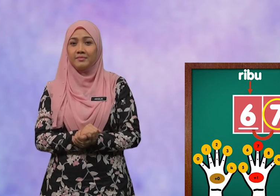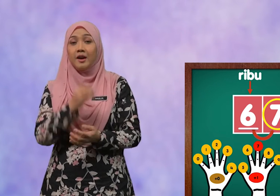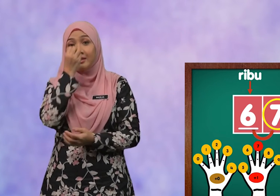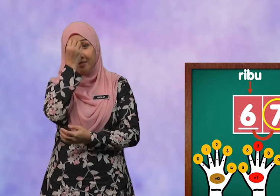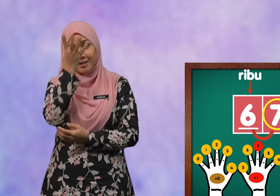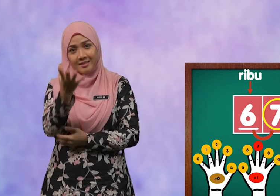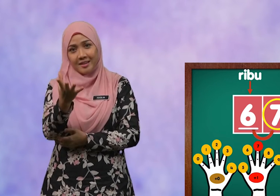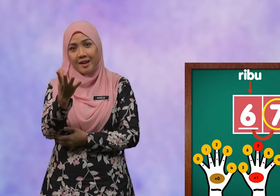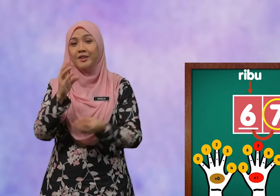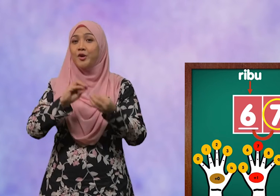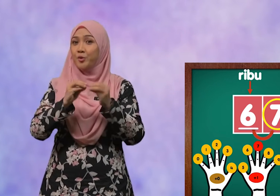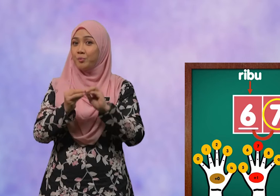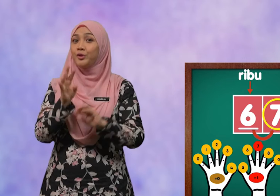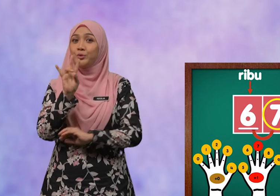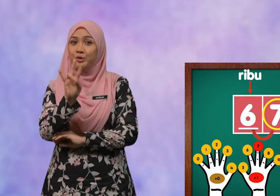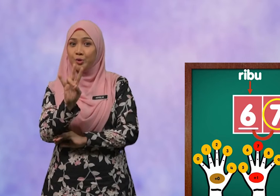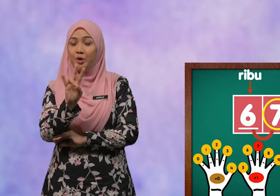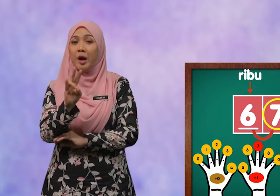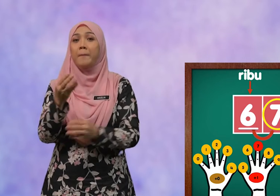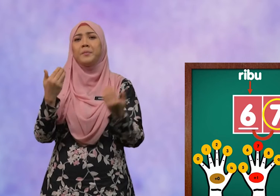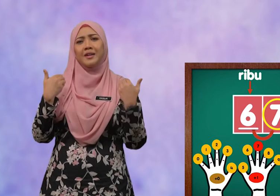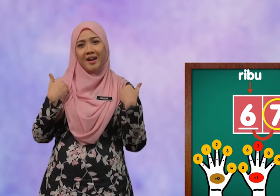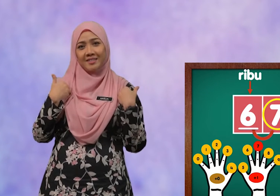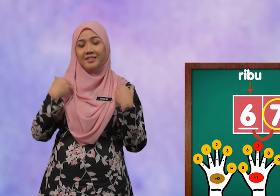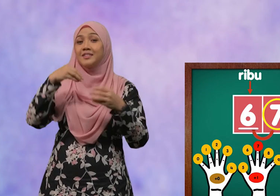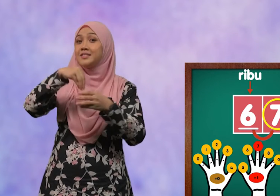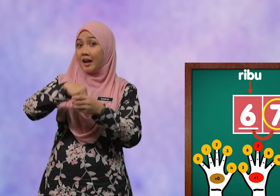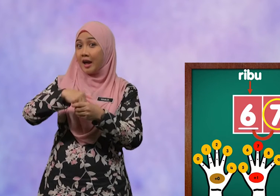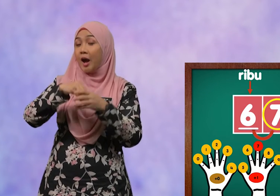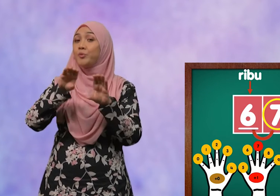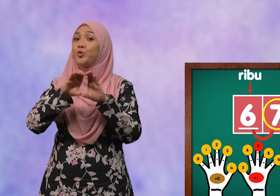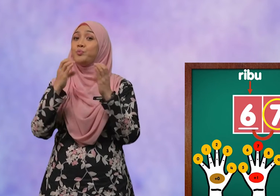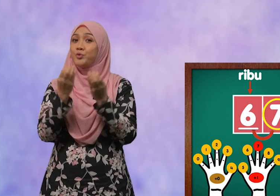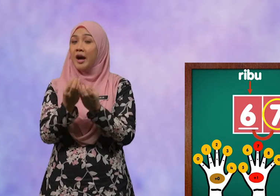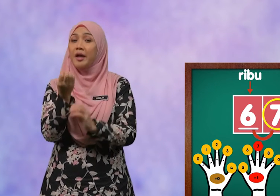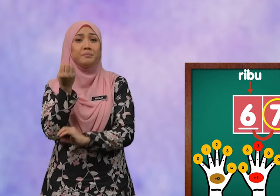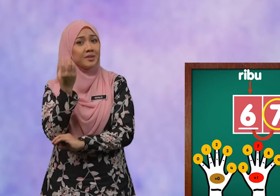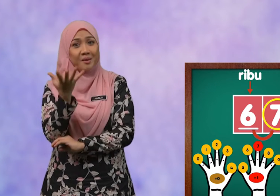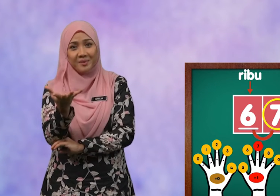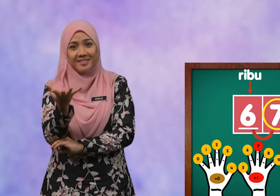Nyatakan nombor 7 berada dalam kumpulan berapa?